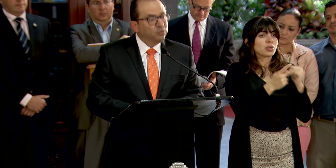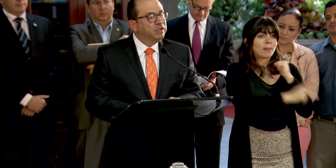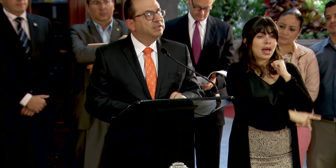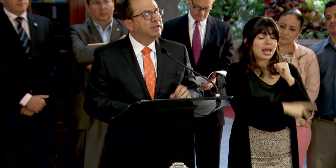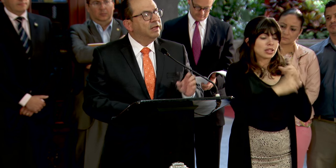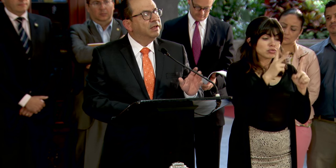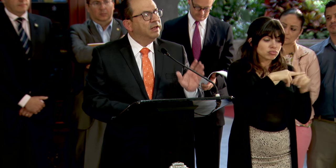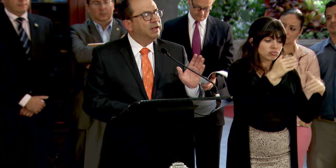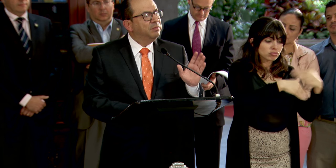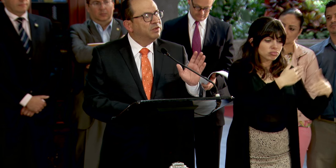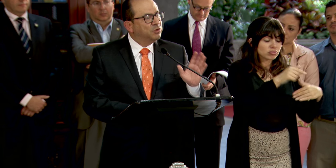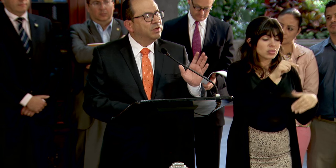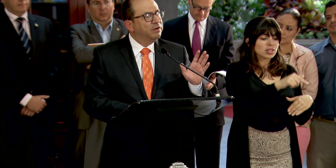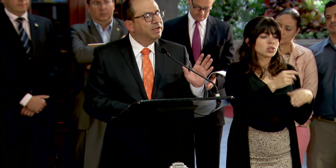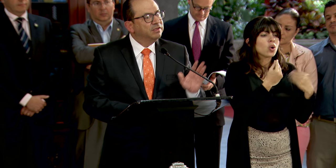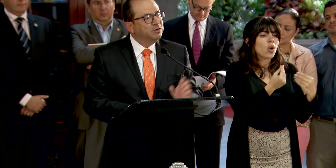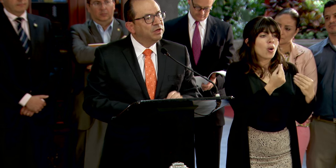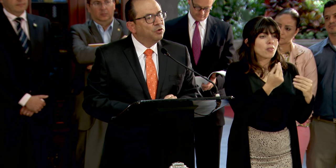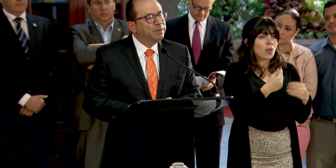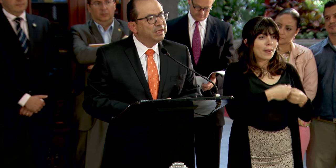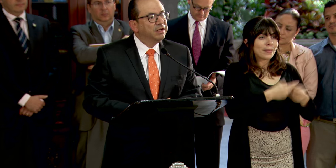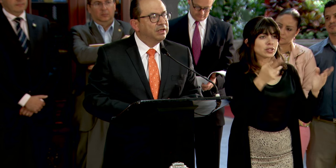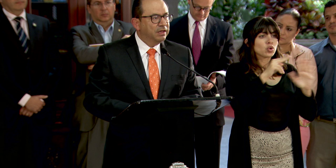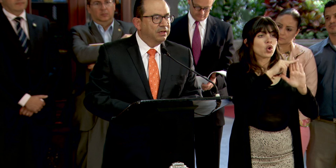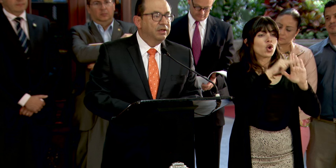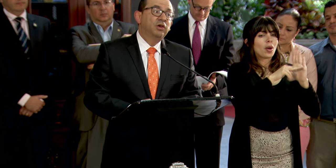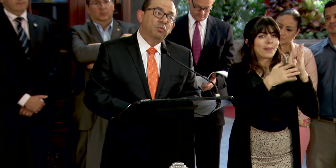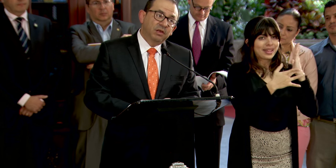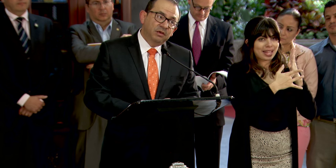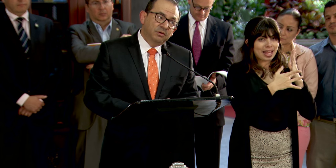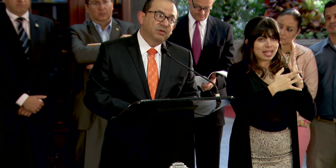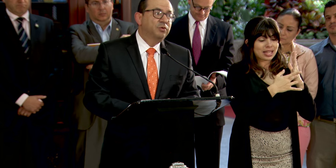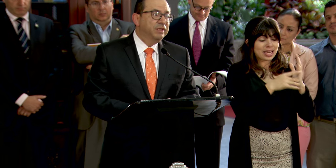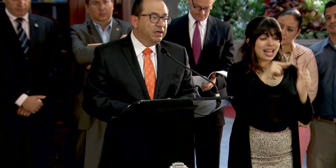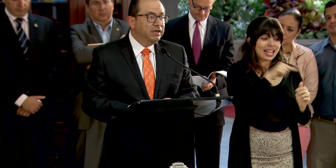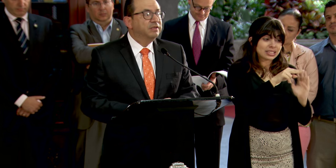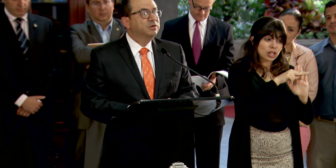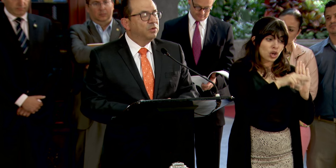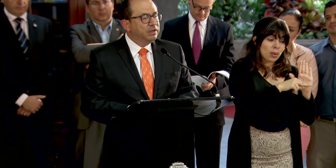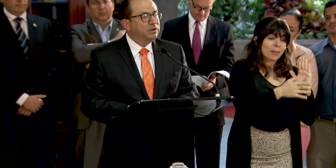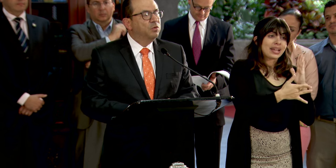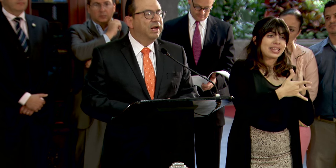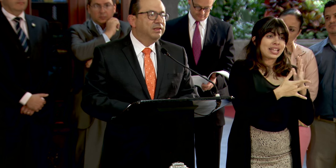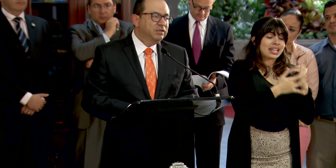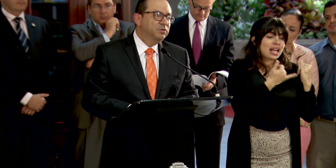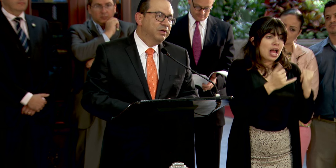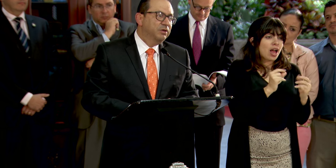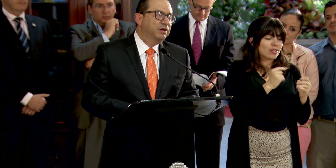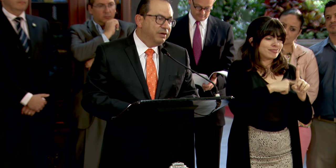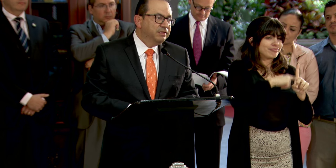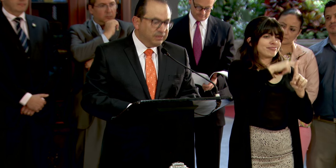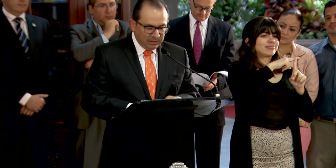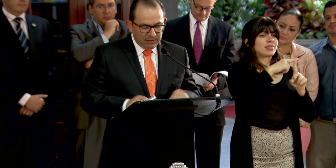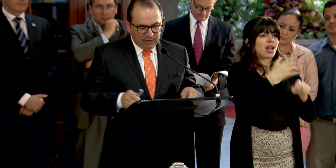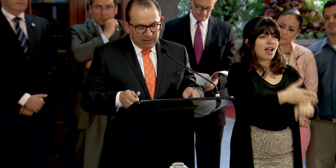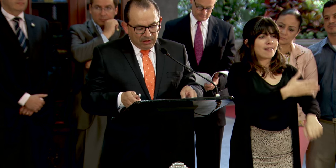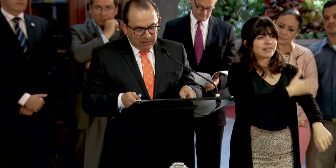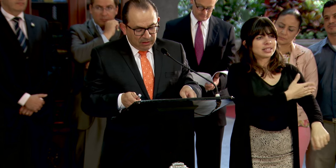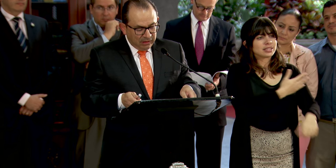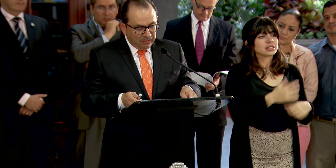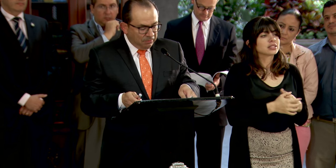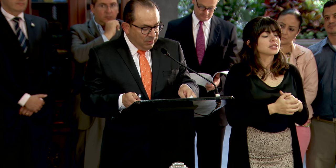consiste en la emisión y la vigencia de una norma técnica y, como le digo, esa norma técnica se encuentra en un altísimo grado de avance.